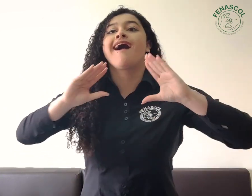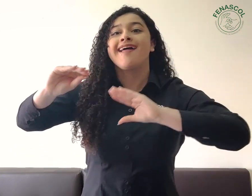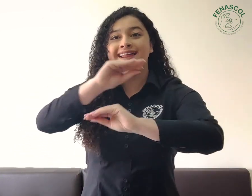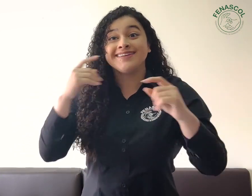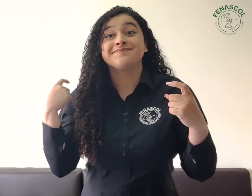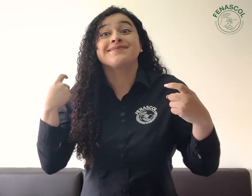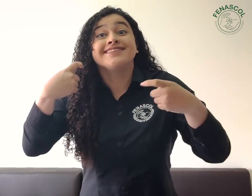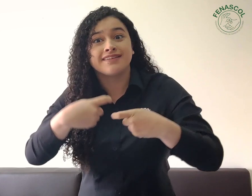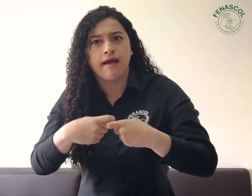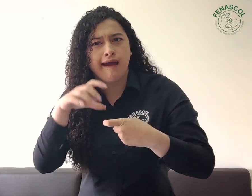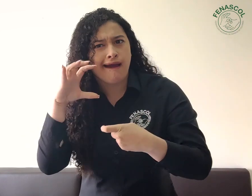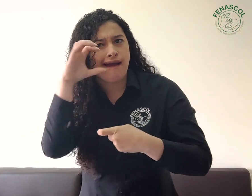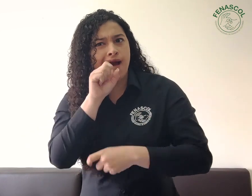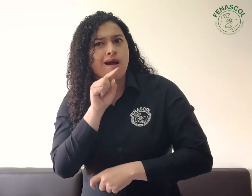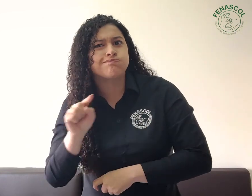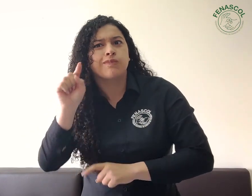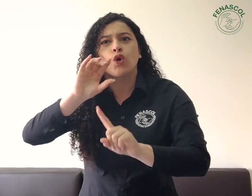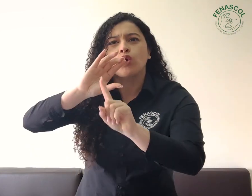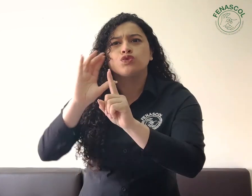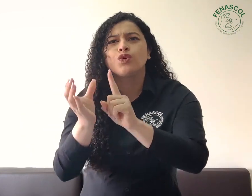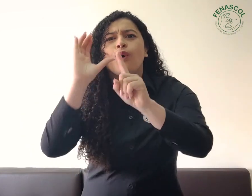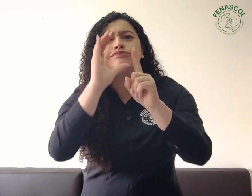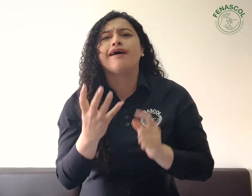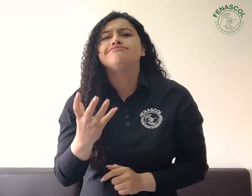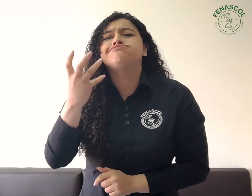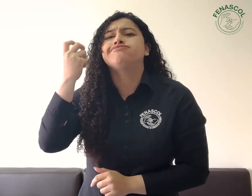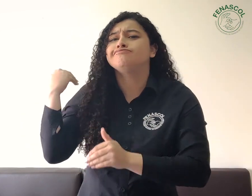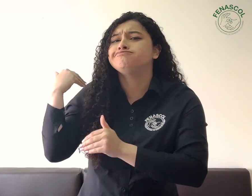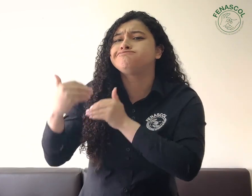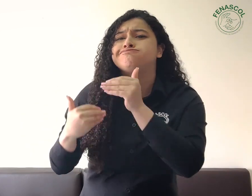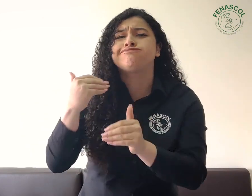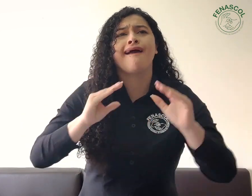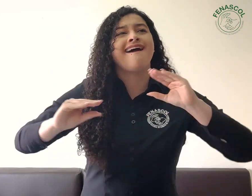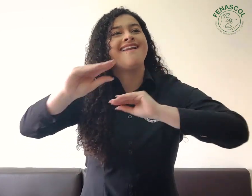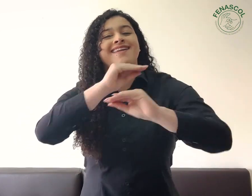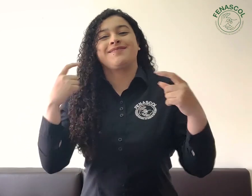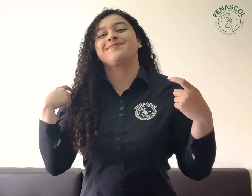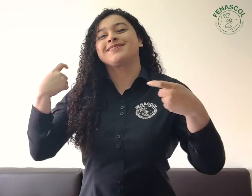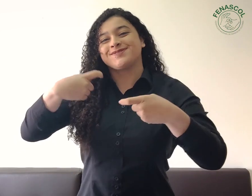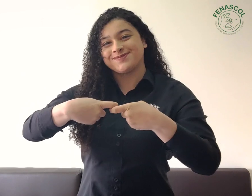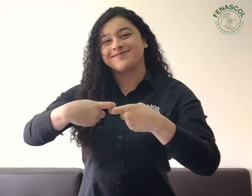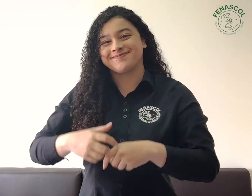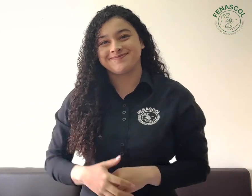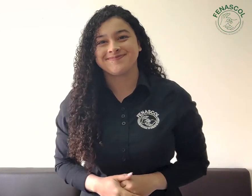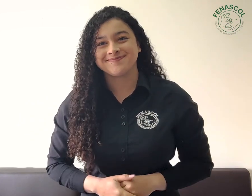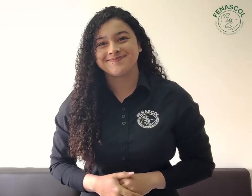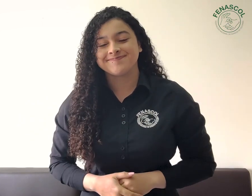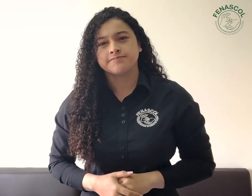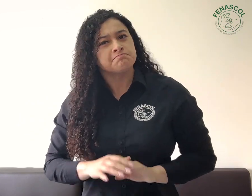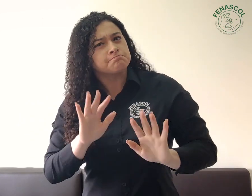su cultura como idioma oficial pero qué